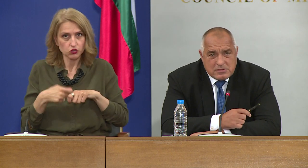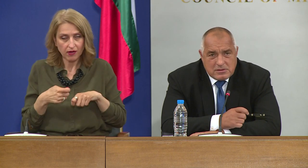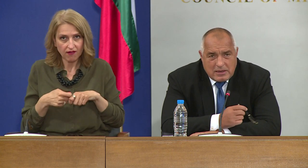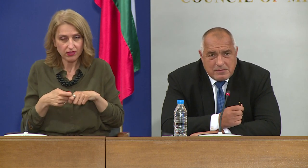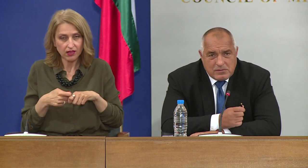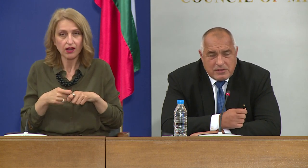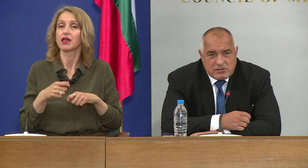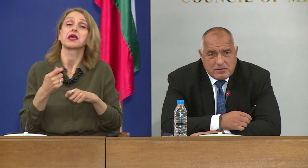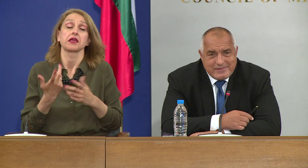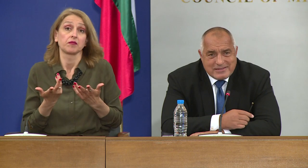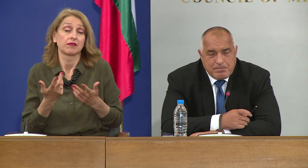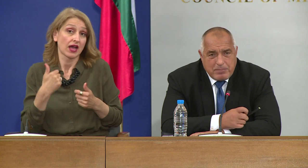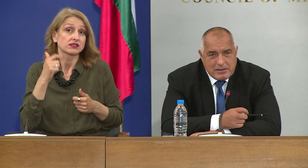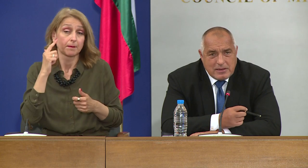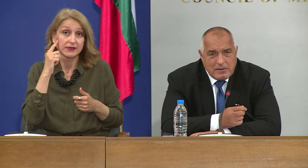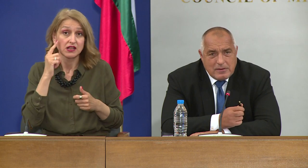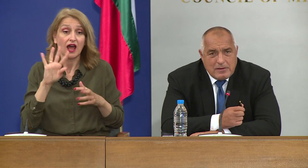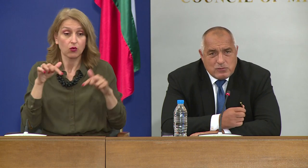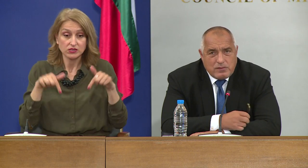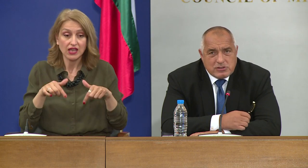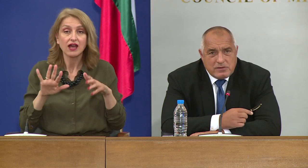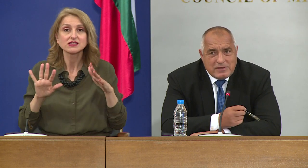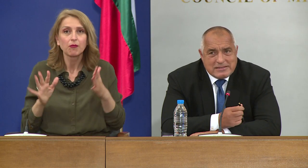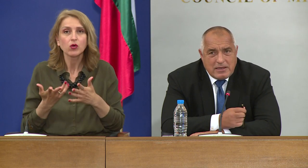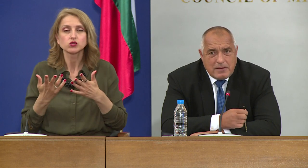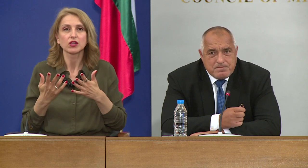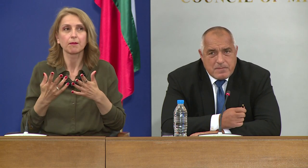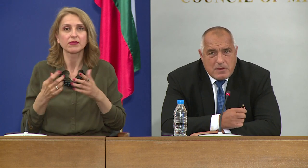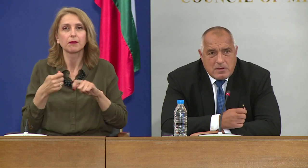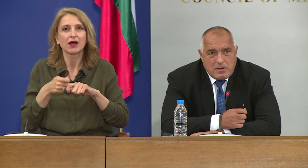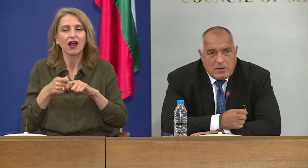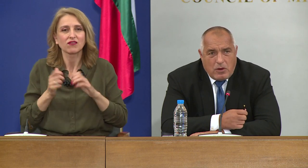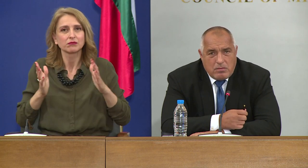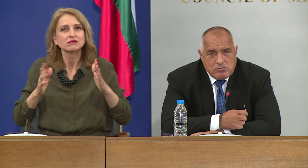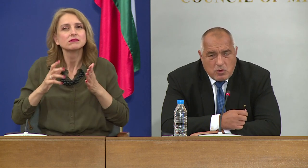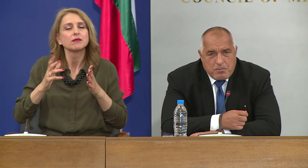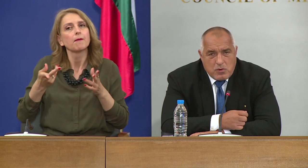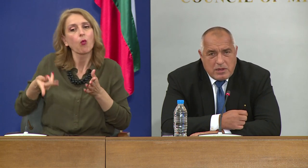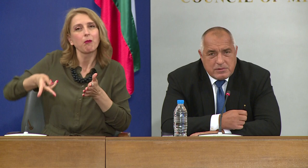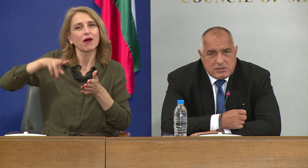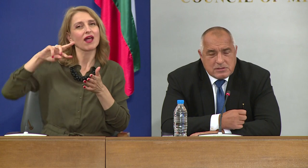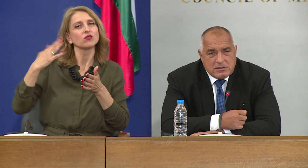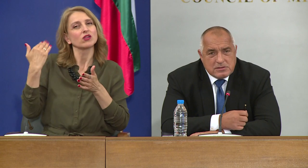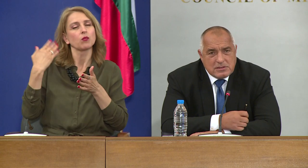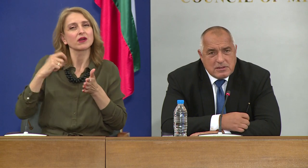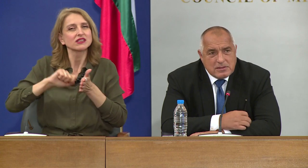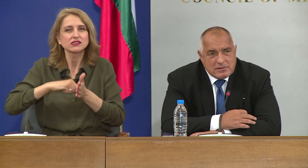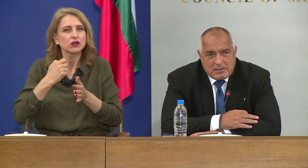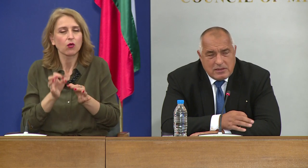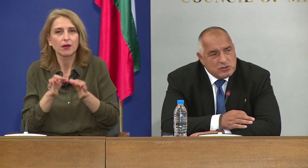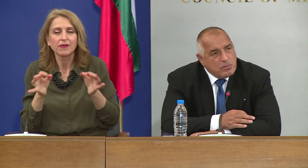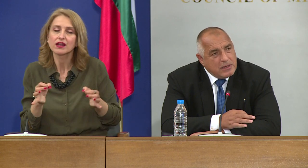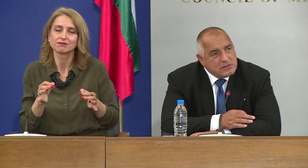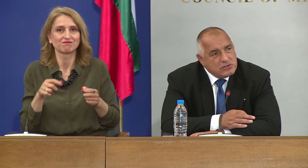почнем да затягаме, това ще внесе паника, това ще внесе много по-голям риск за